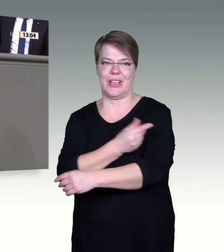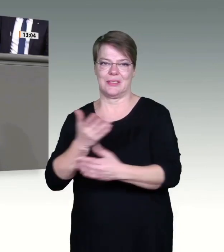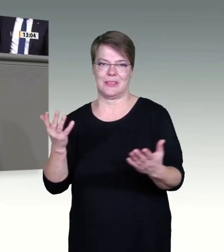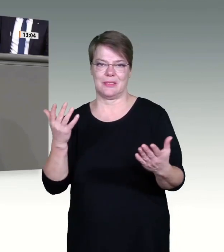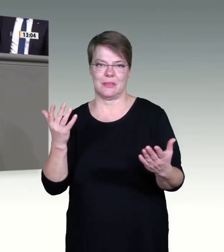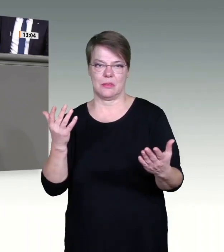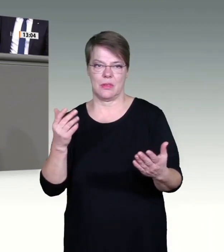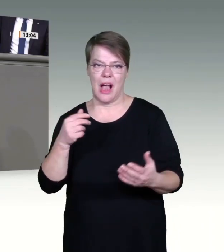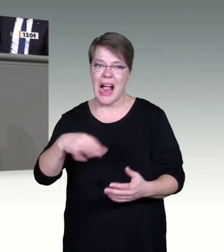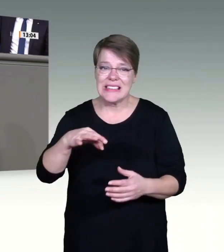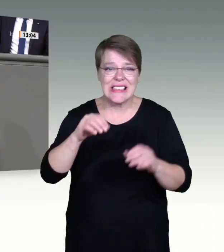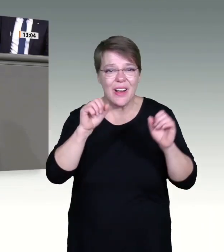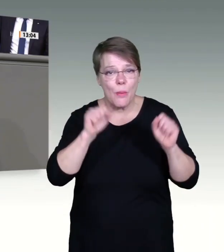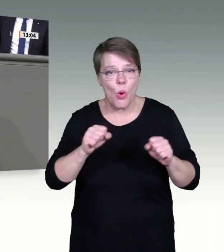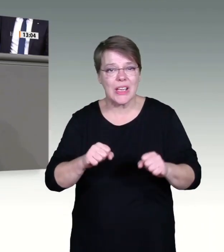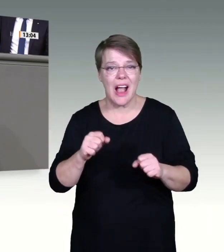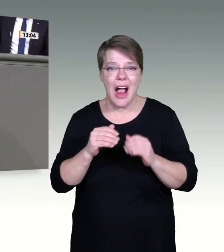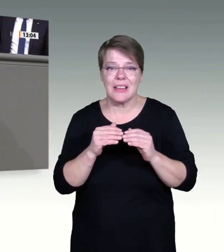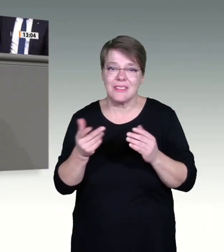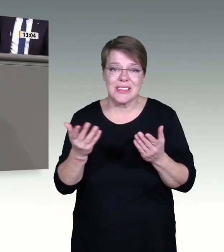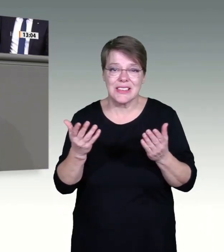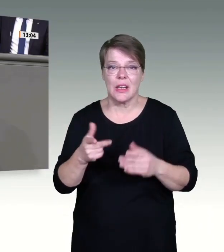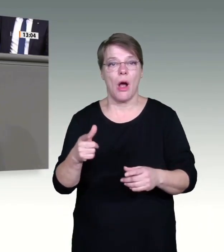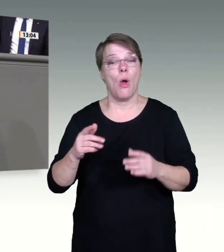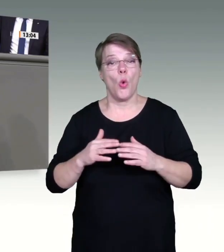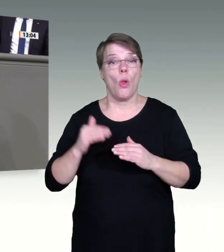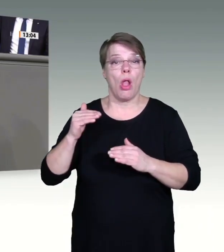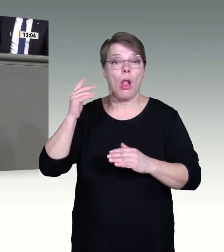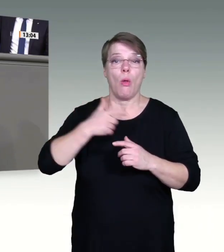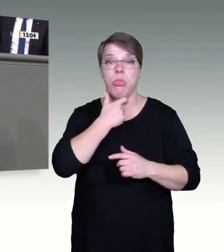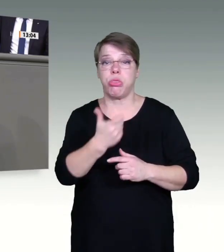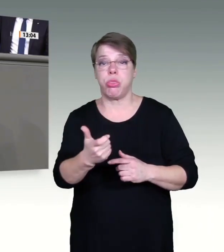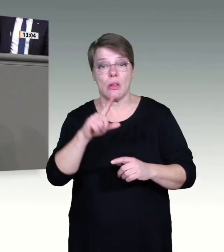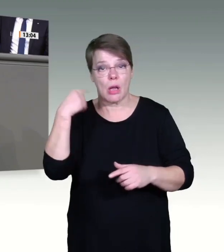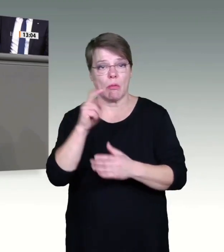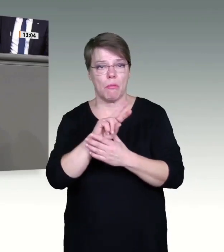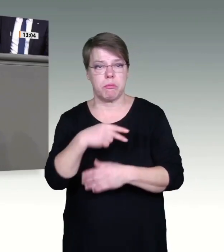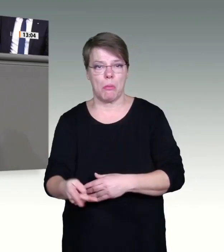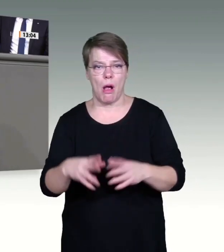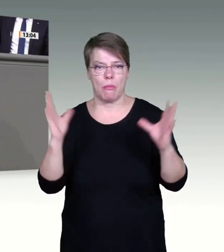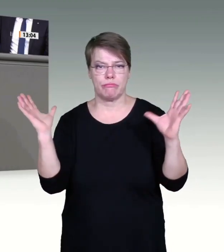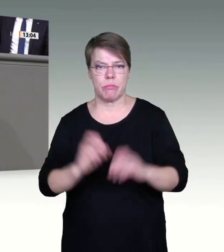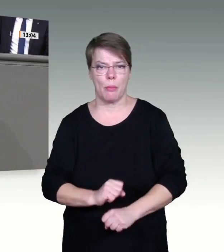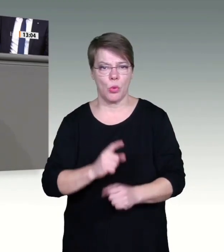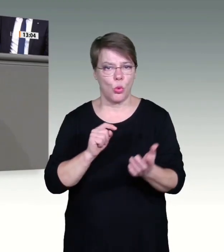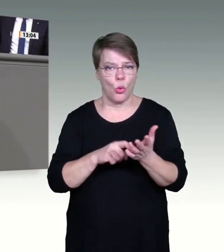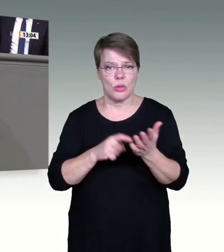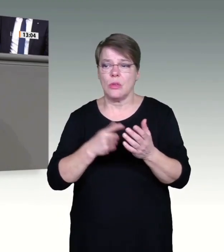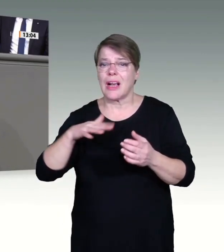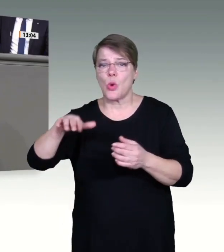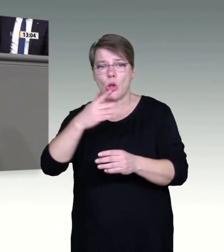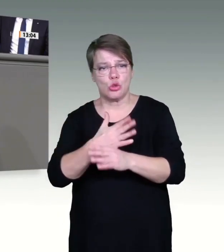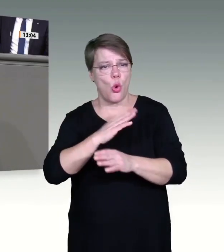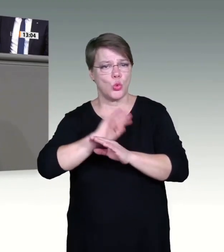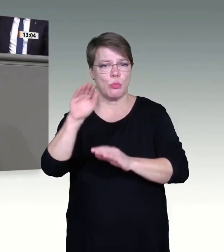Kontaktreduktion, Absage von Veranstaltungen, Schließung von Gastronomie, Gastronomie, Clubs und Bars auf den Weg bringen, mittelfristig